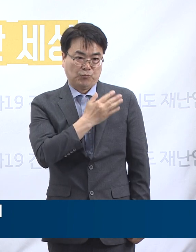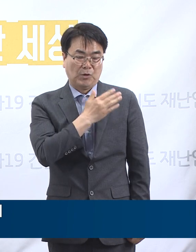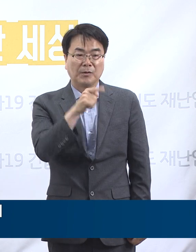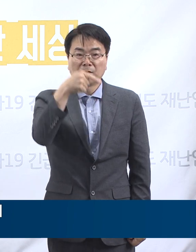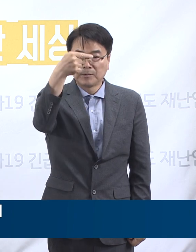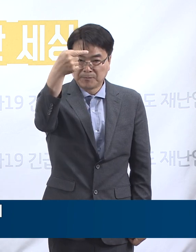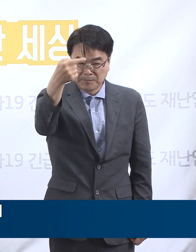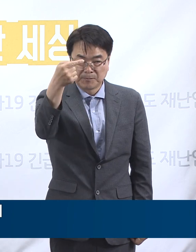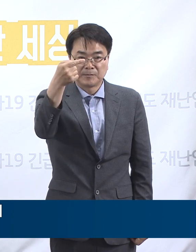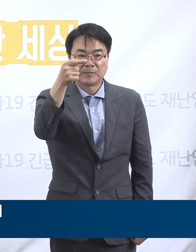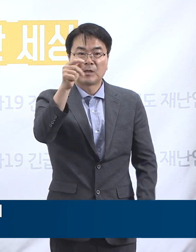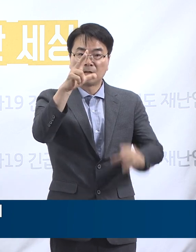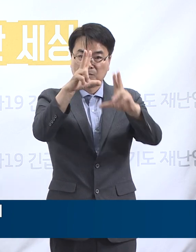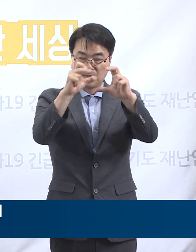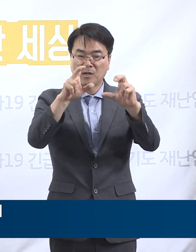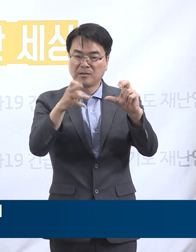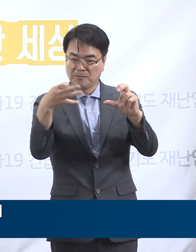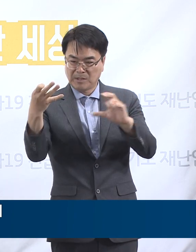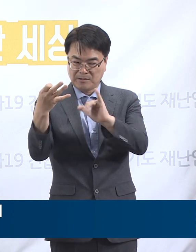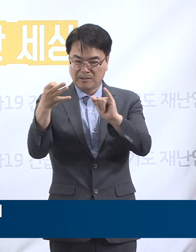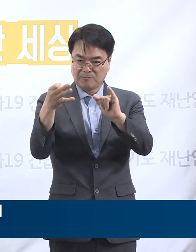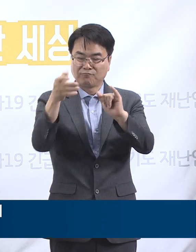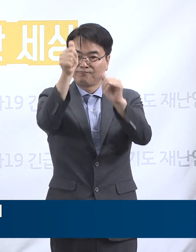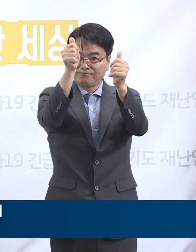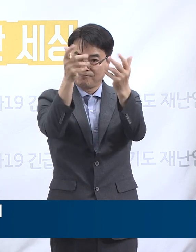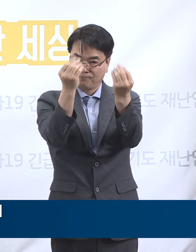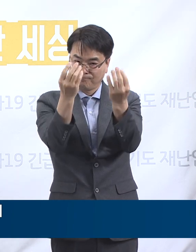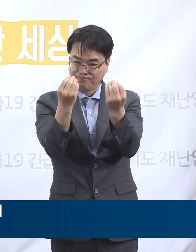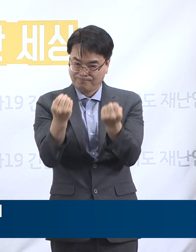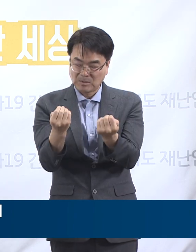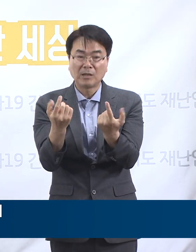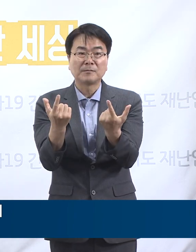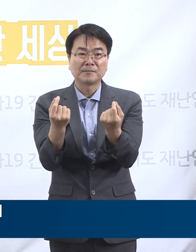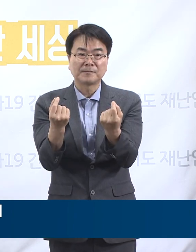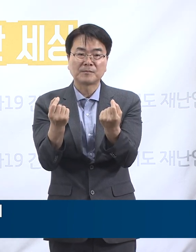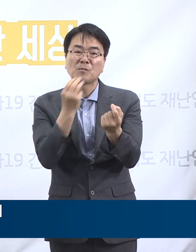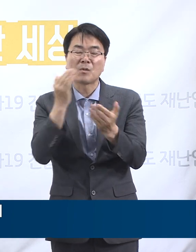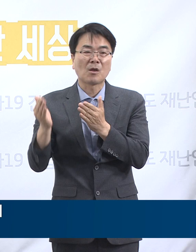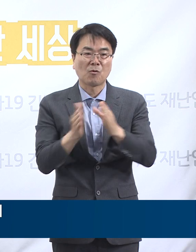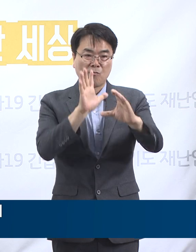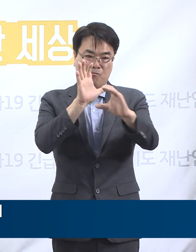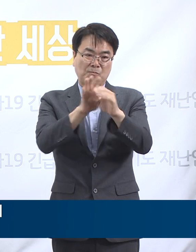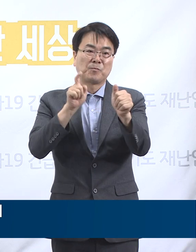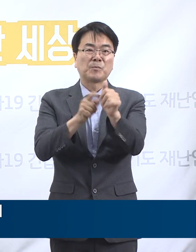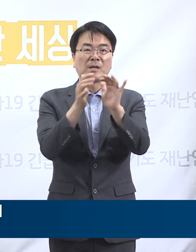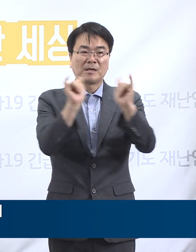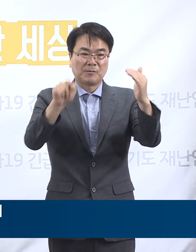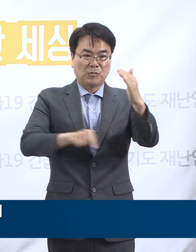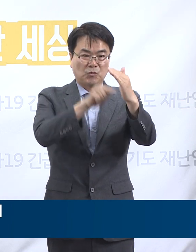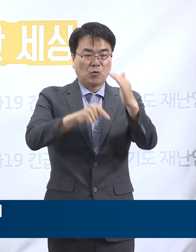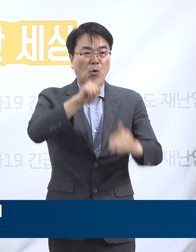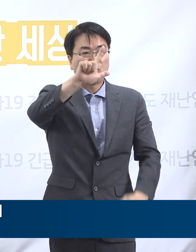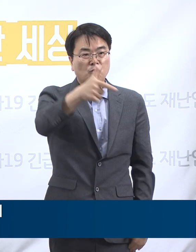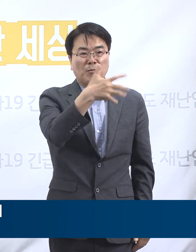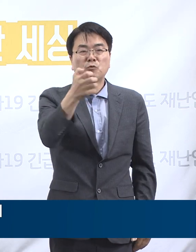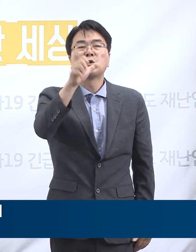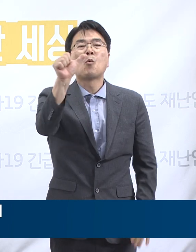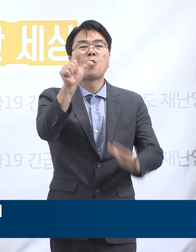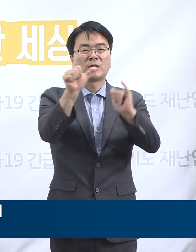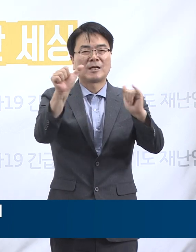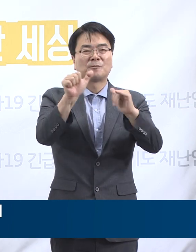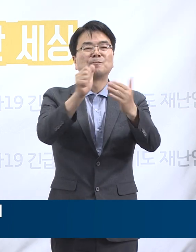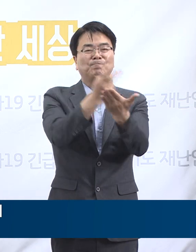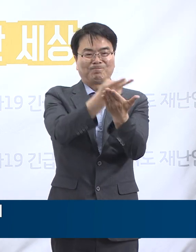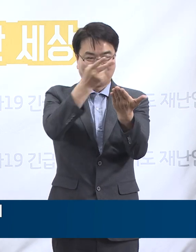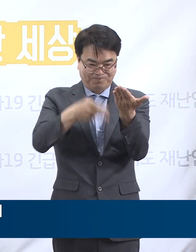.5명, 성남시 14.1명 순입니다. 경기도의 확진자 중 665명은 퇴원하였고